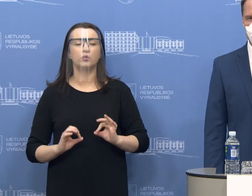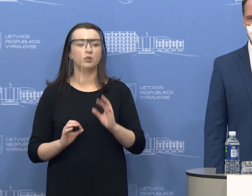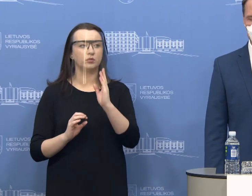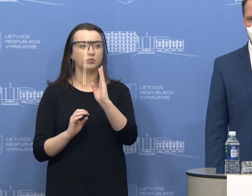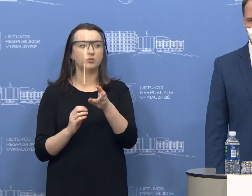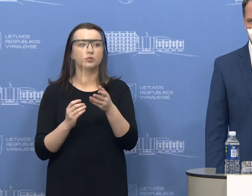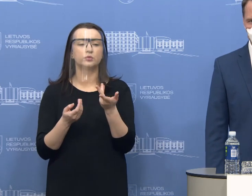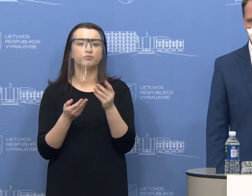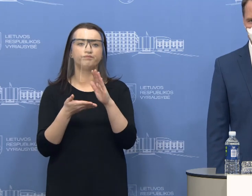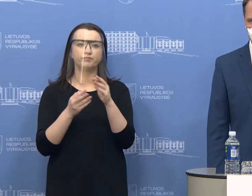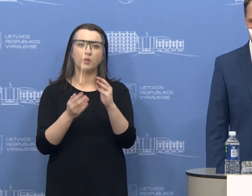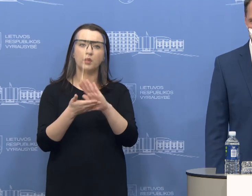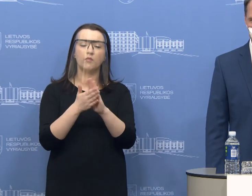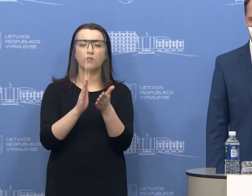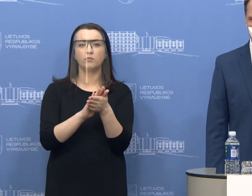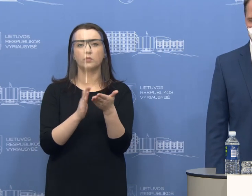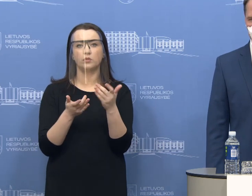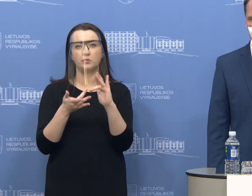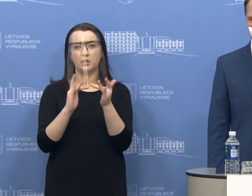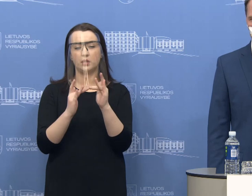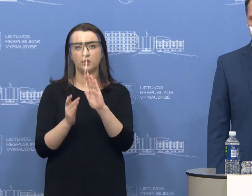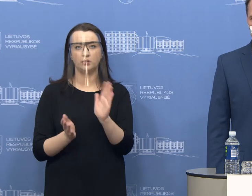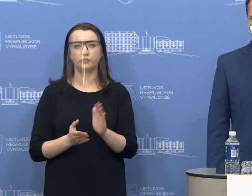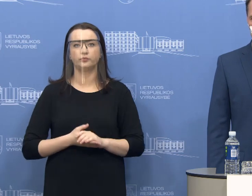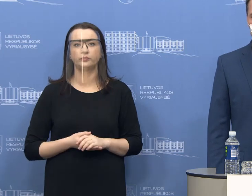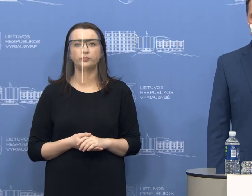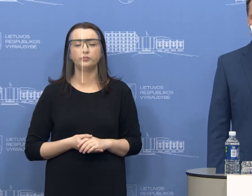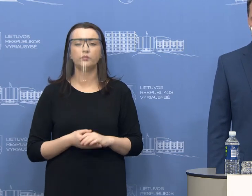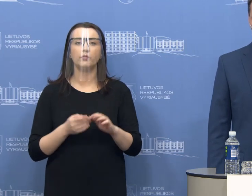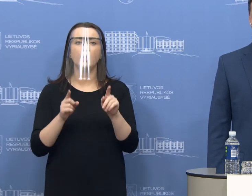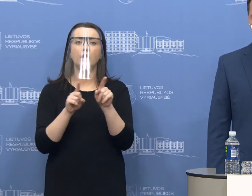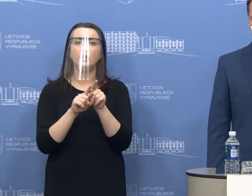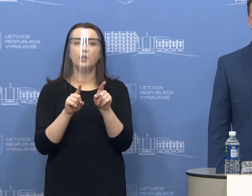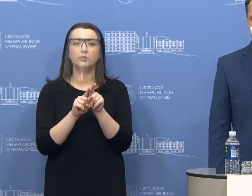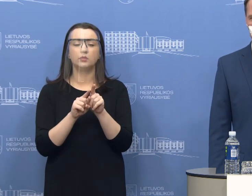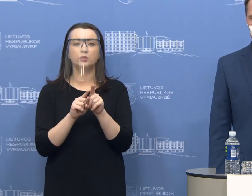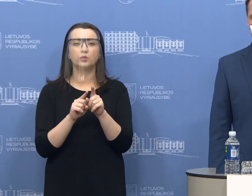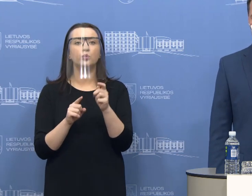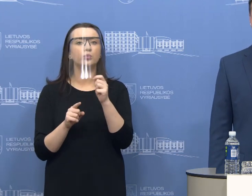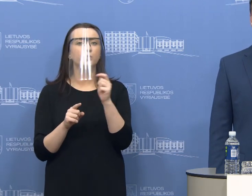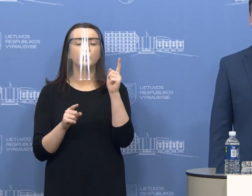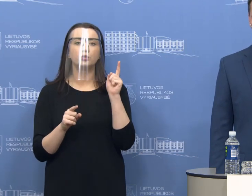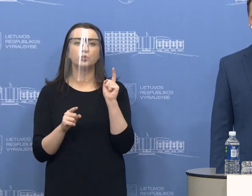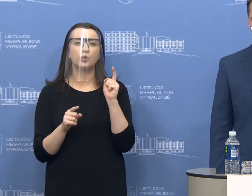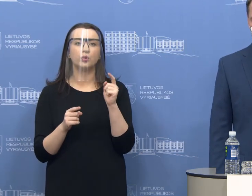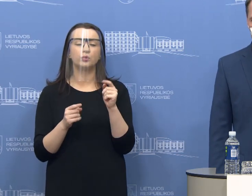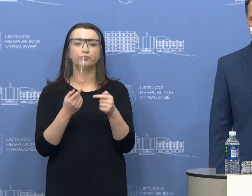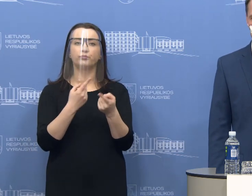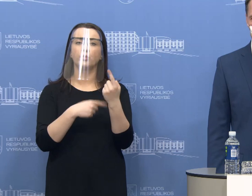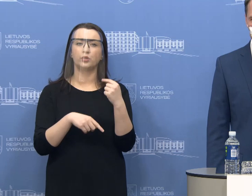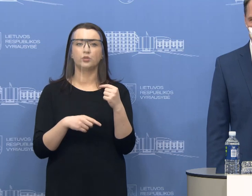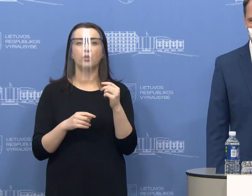tikrai skaidriai viską labai matyti elektroninė R2-je. Taip pat grįžęs, vėl truputėlį grįžiu prie notarų,